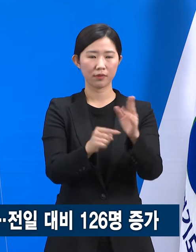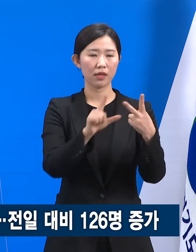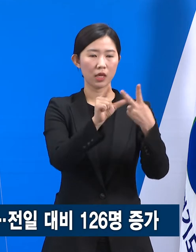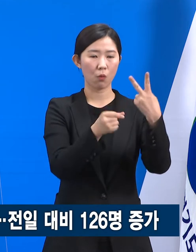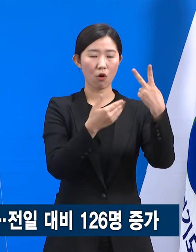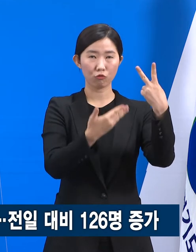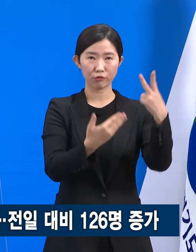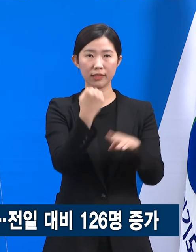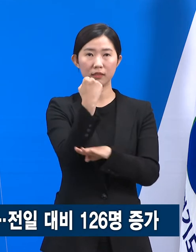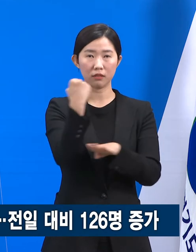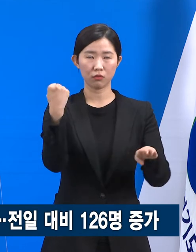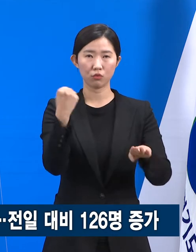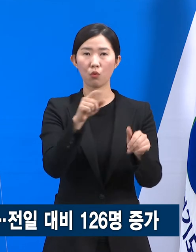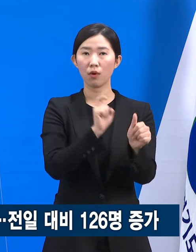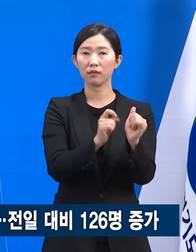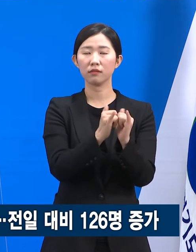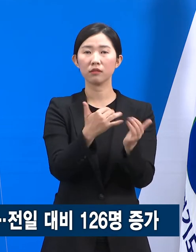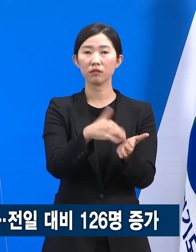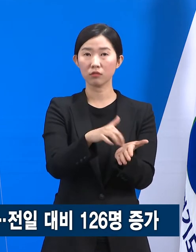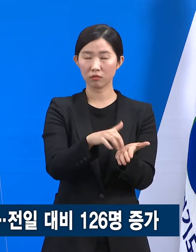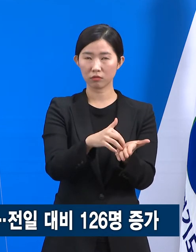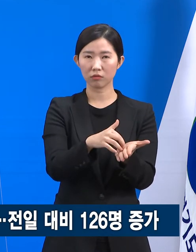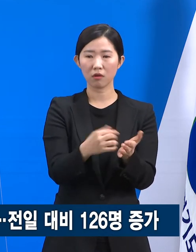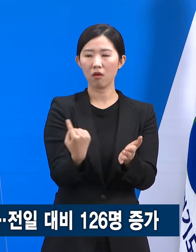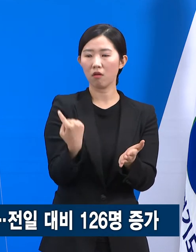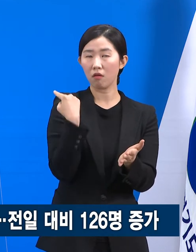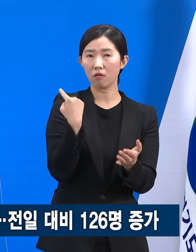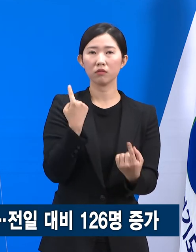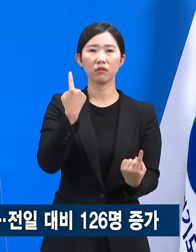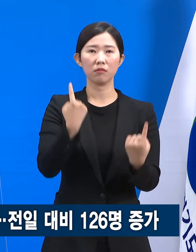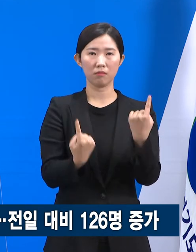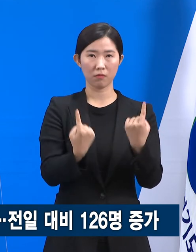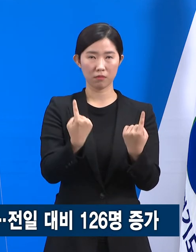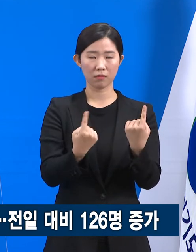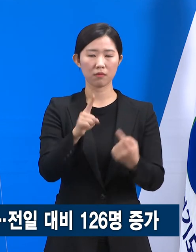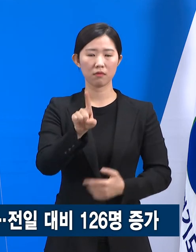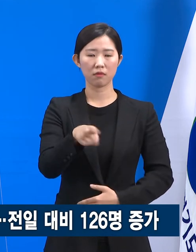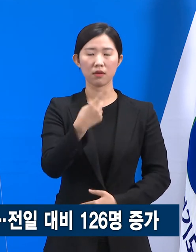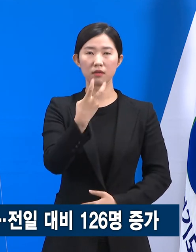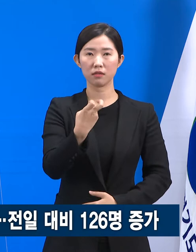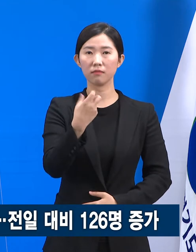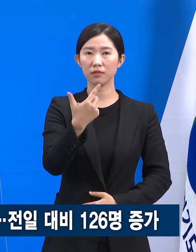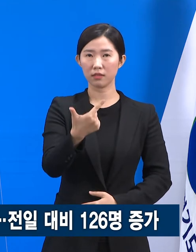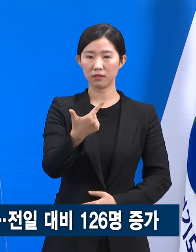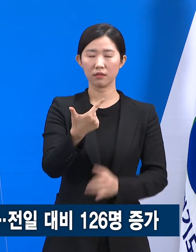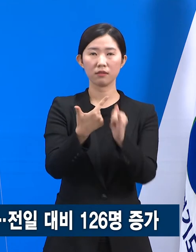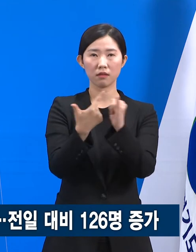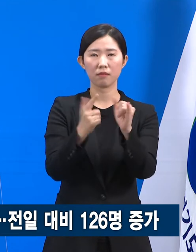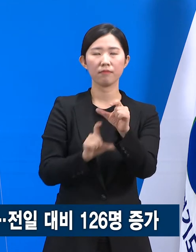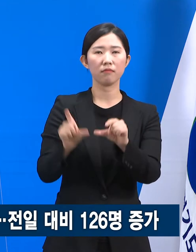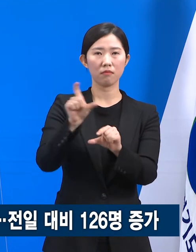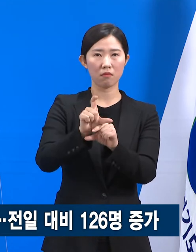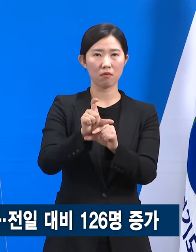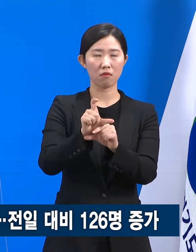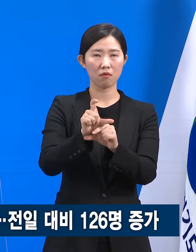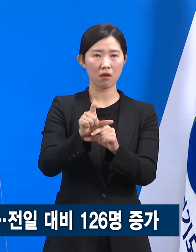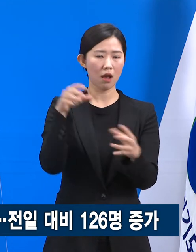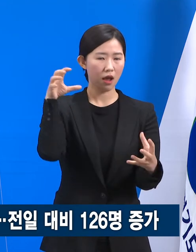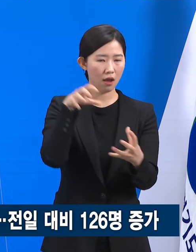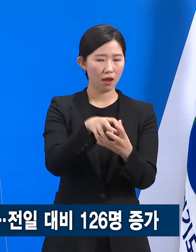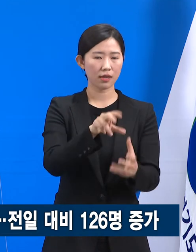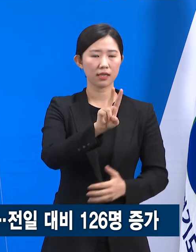기준 경기도의 확진자 수는 전일 오전 0시 대비 126명이 증가한 총 2만